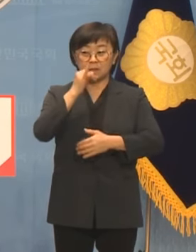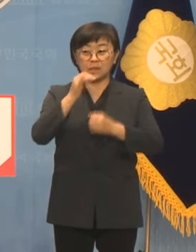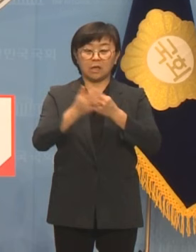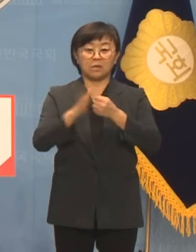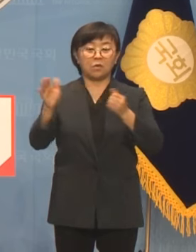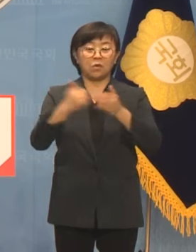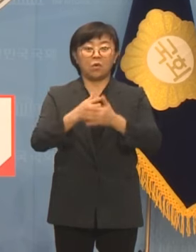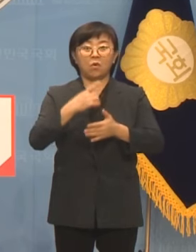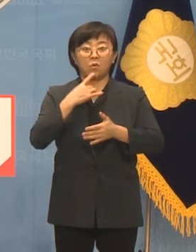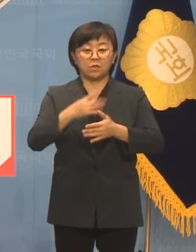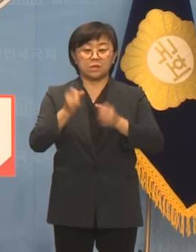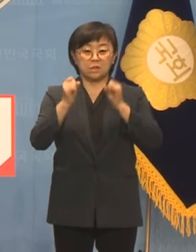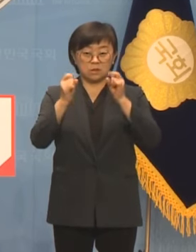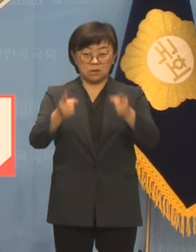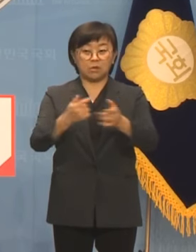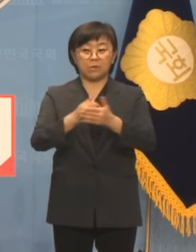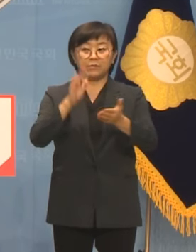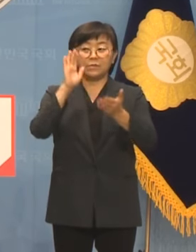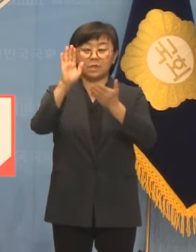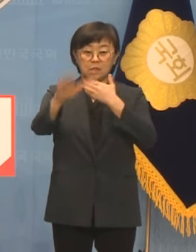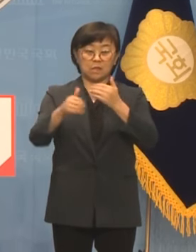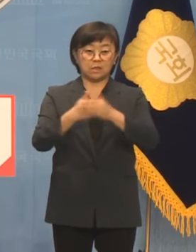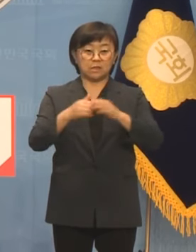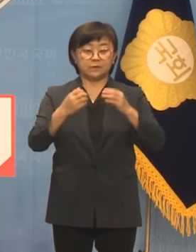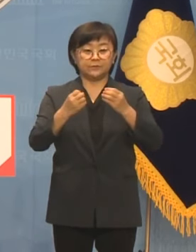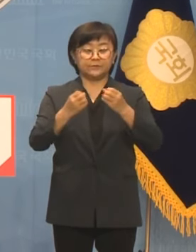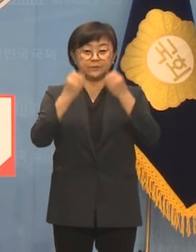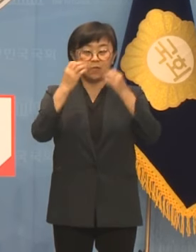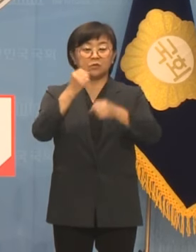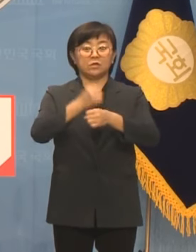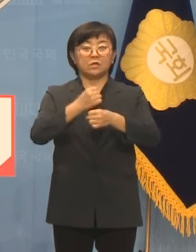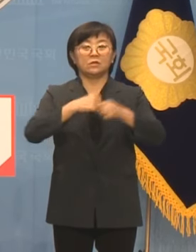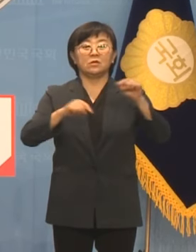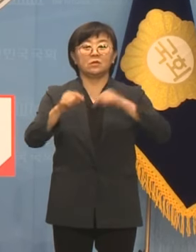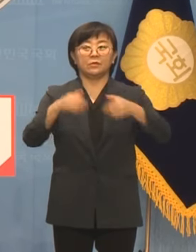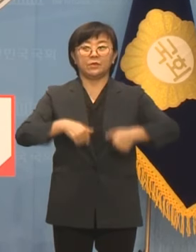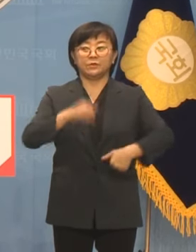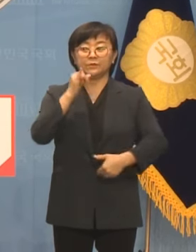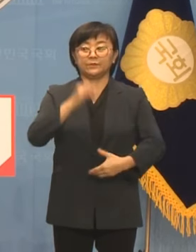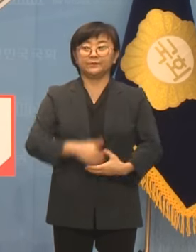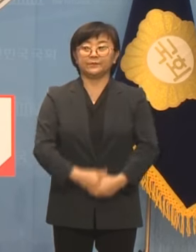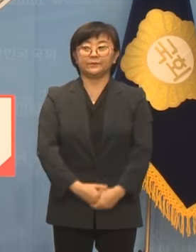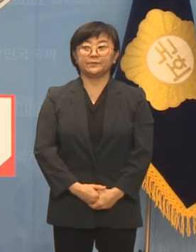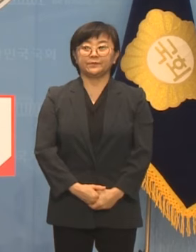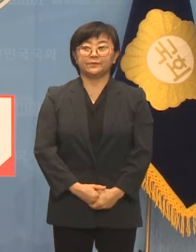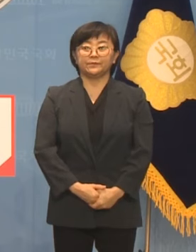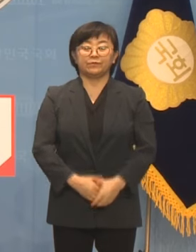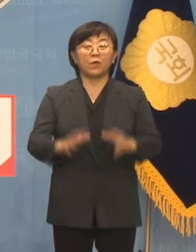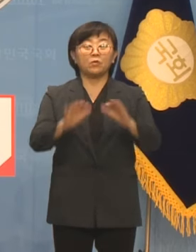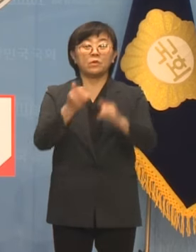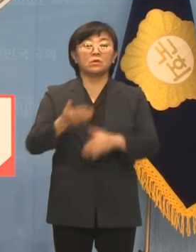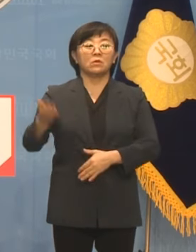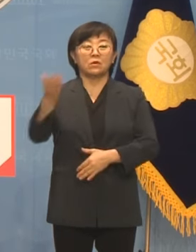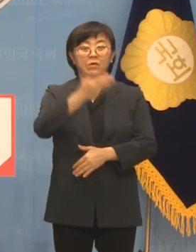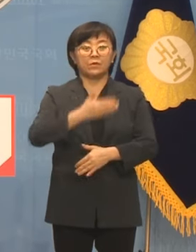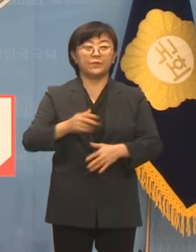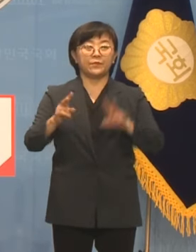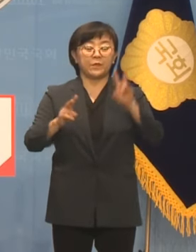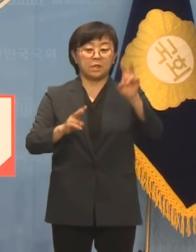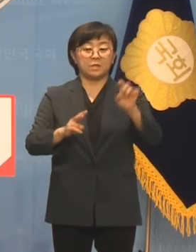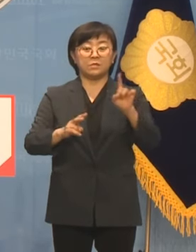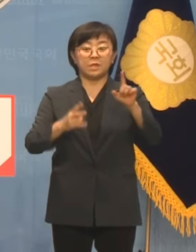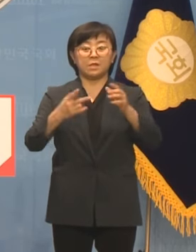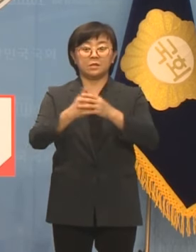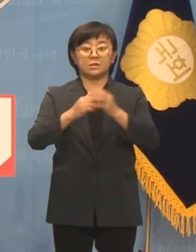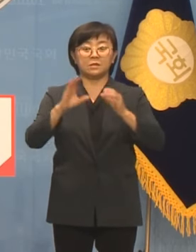오로지 기회와 미래를 창출해내는 정치가 필요하다고 생각합니다. 국민 여러분 21세기